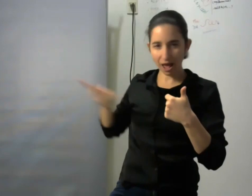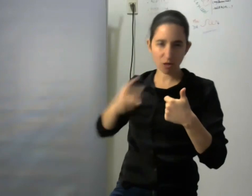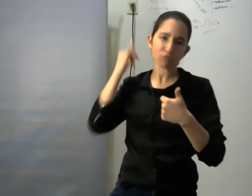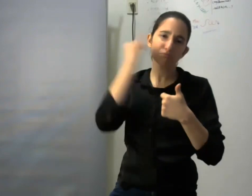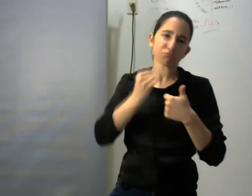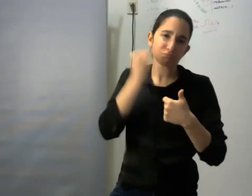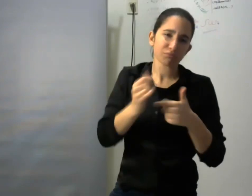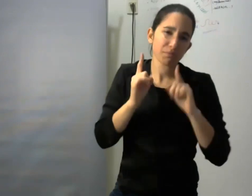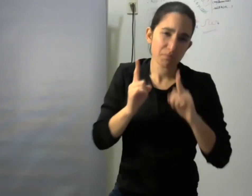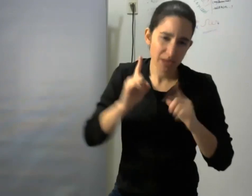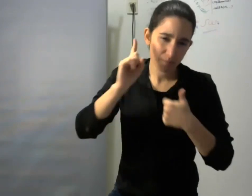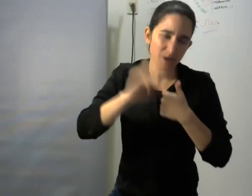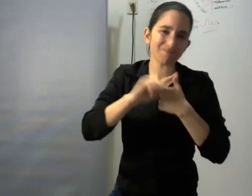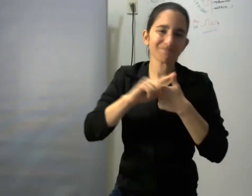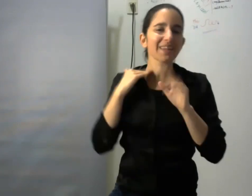es un sentido particularmente interesante